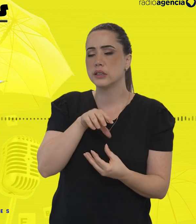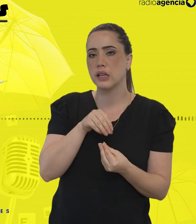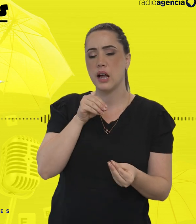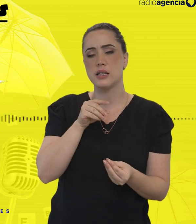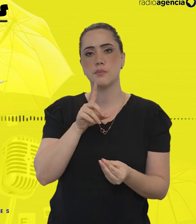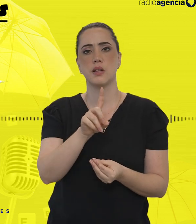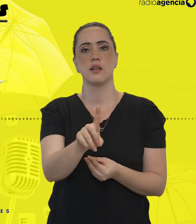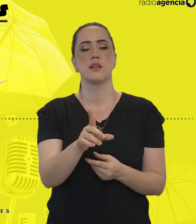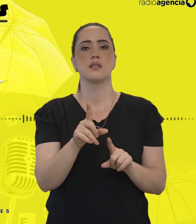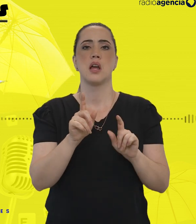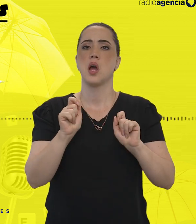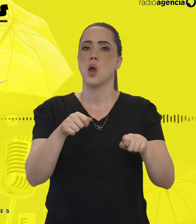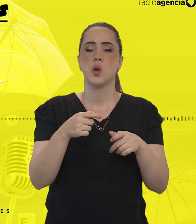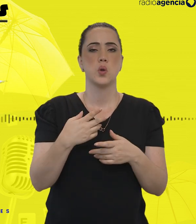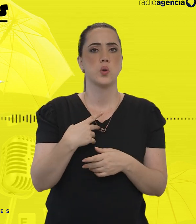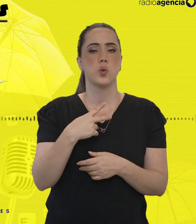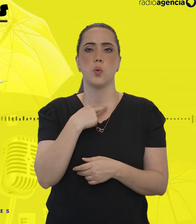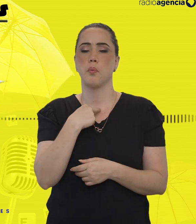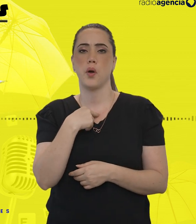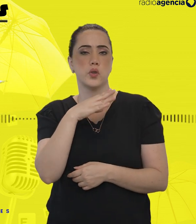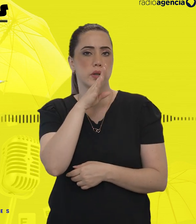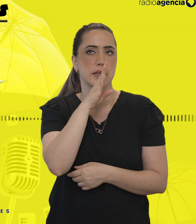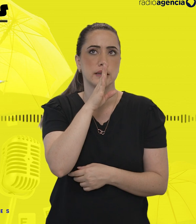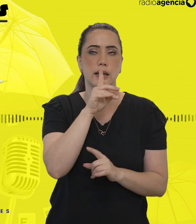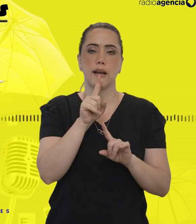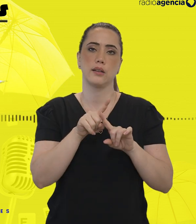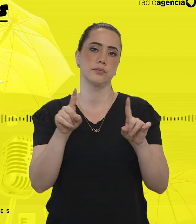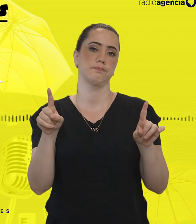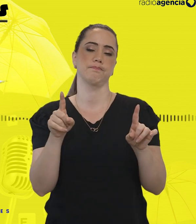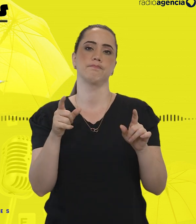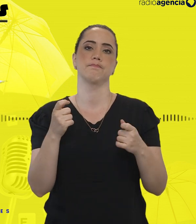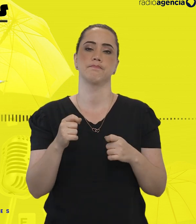E daqueles que não adianta ficar em silêncio para ver se vai embora.